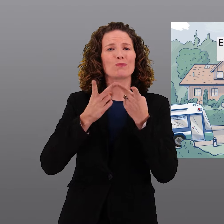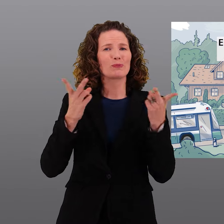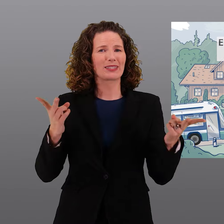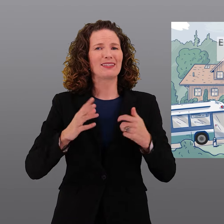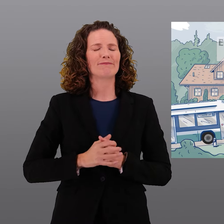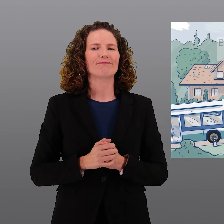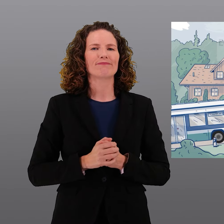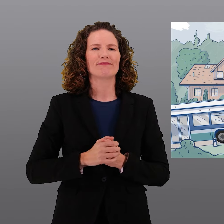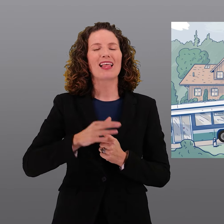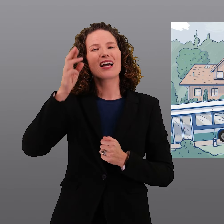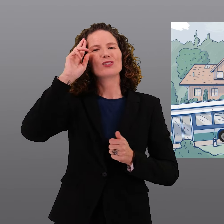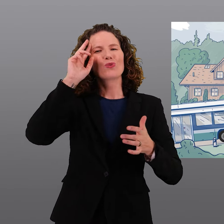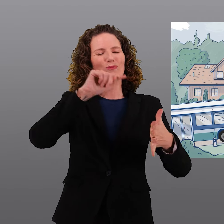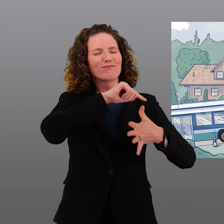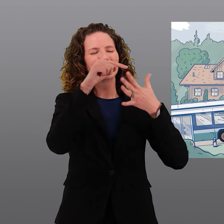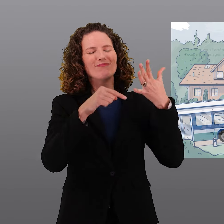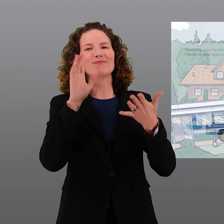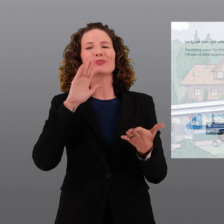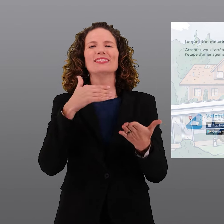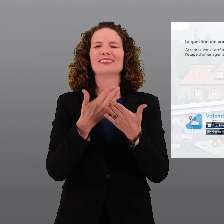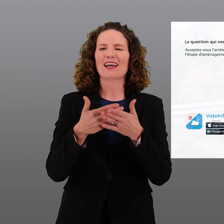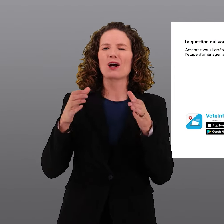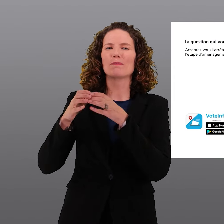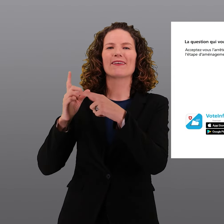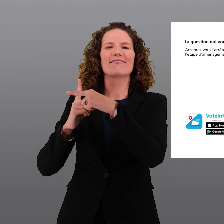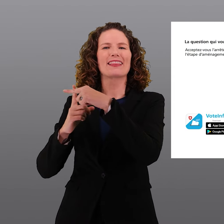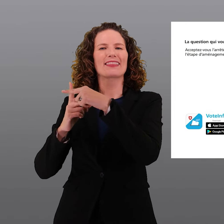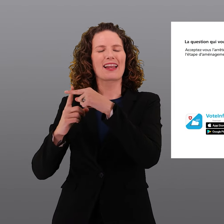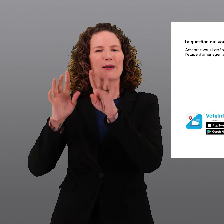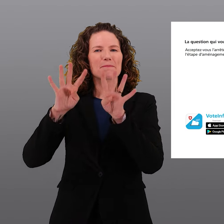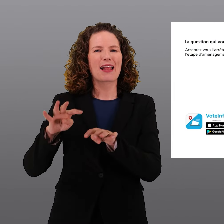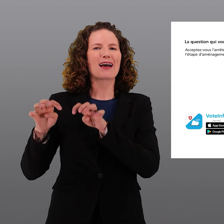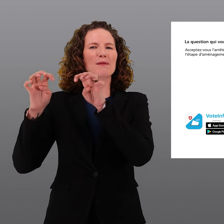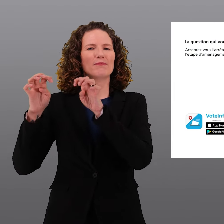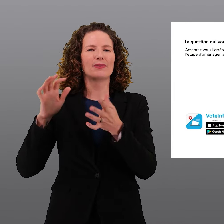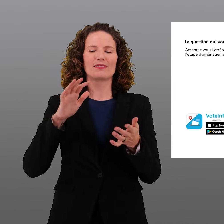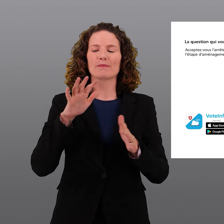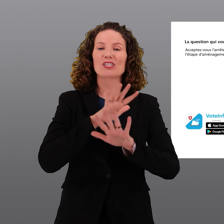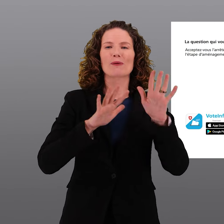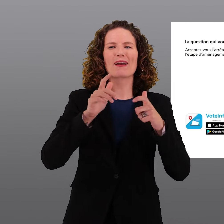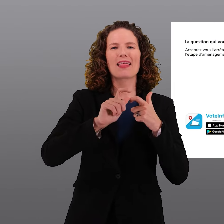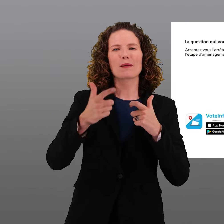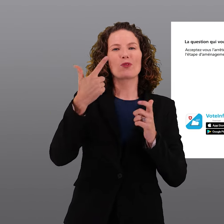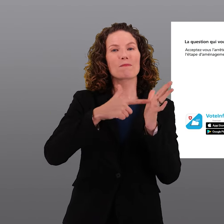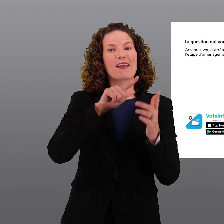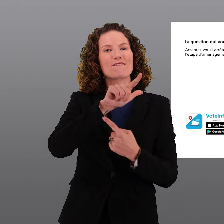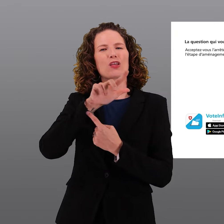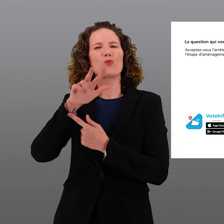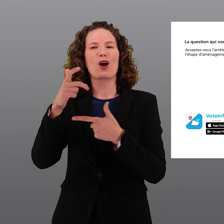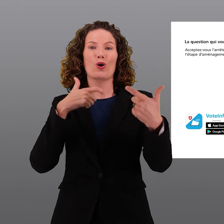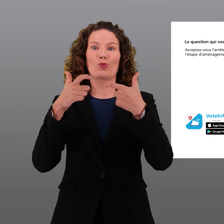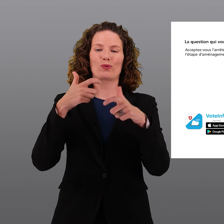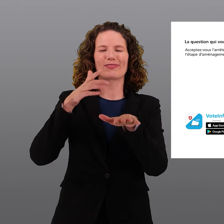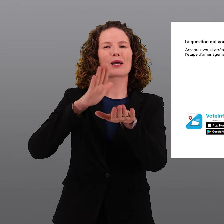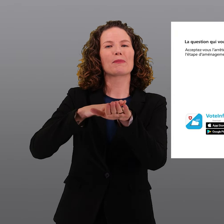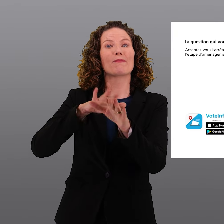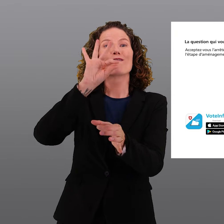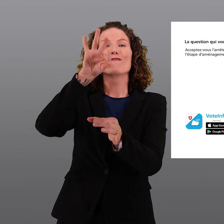transports publics. Pour ces raisons, le Conseil fédéral et le Parlement recommandent de voter oui à l'étape d'aménagement 2023